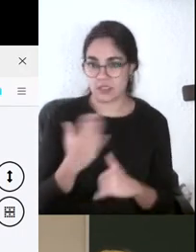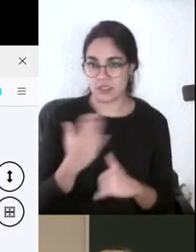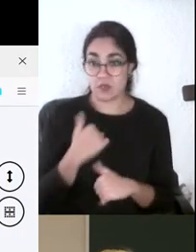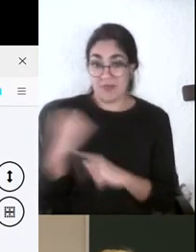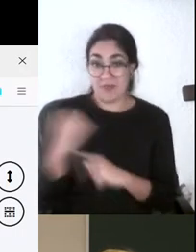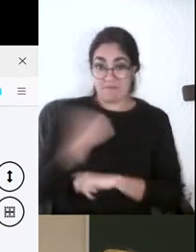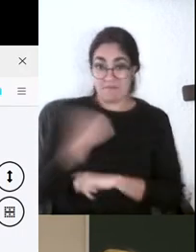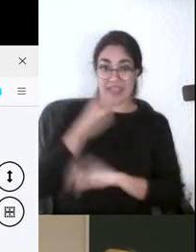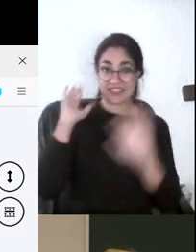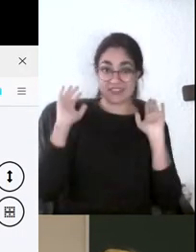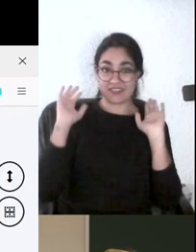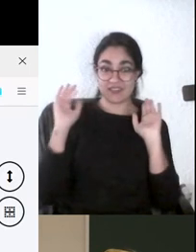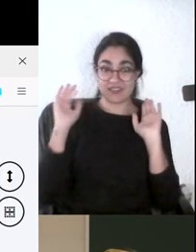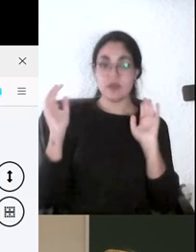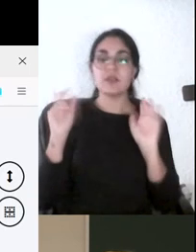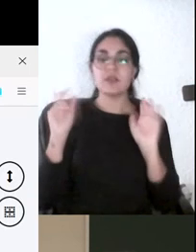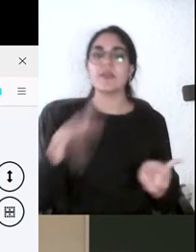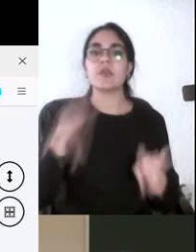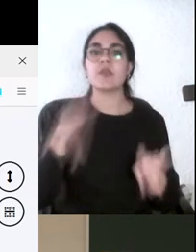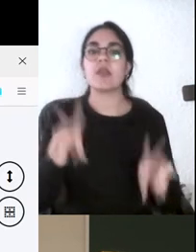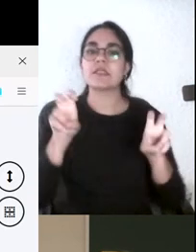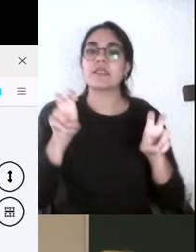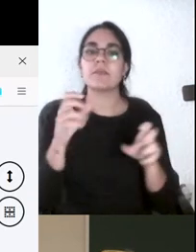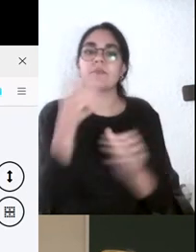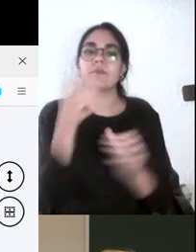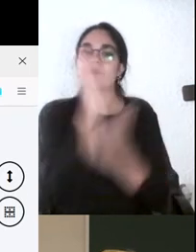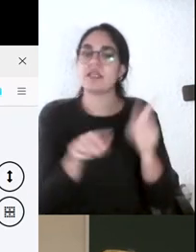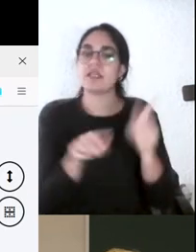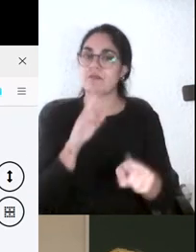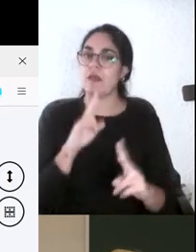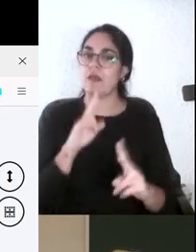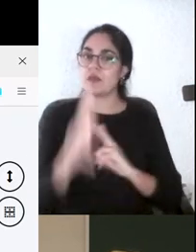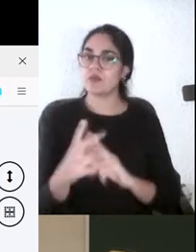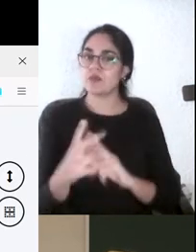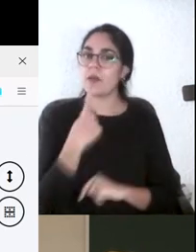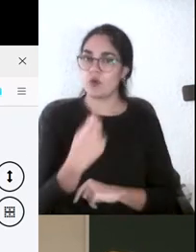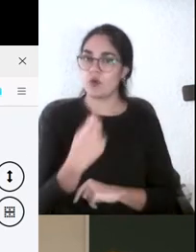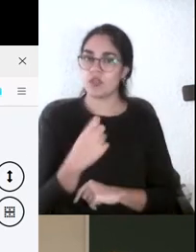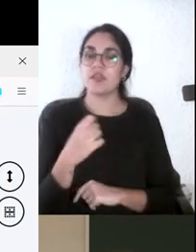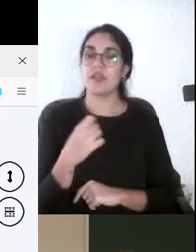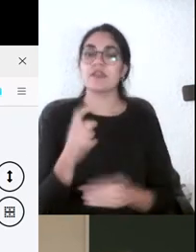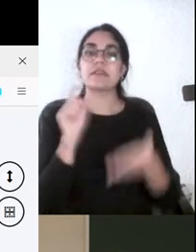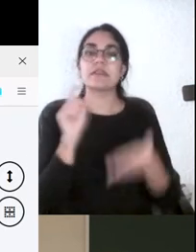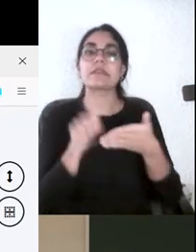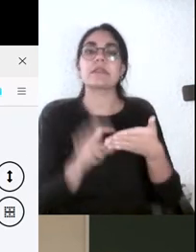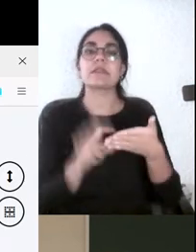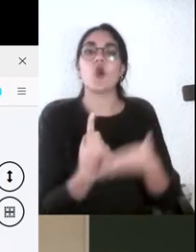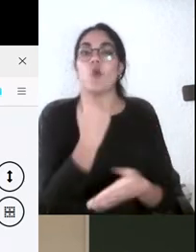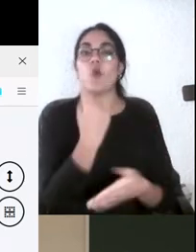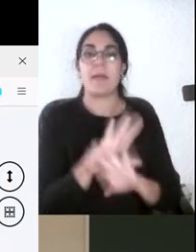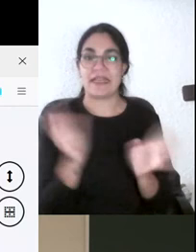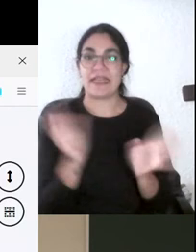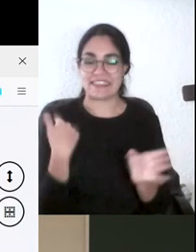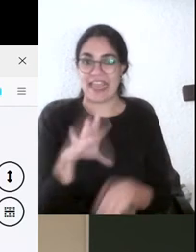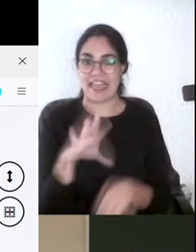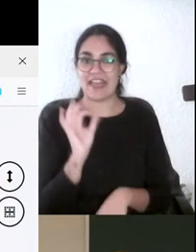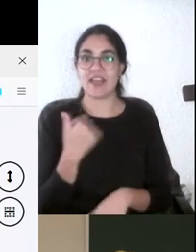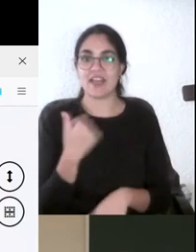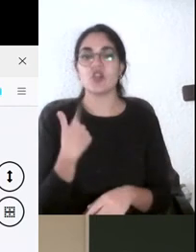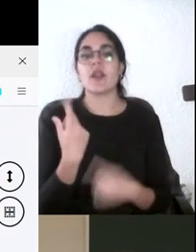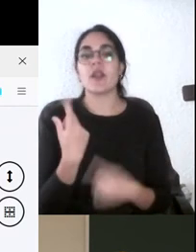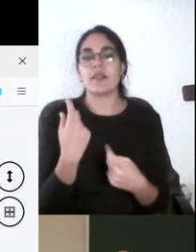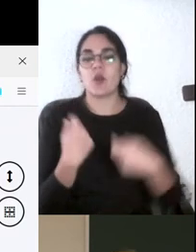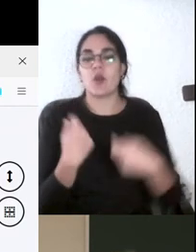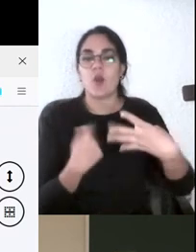a mí me ha costado mucho este test y tener que ticar solo una cosa yo necesitaría haber ticado las cuatro